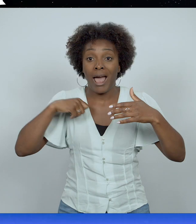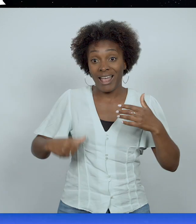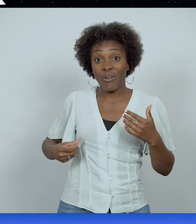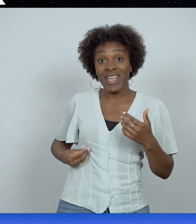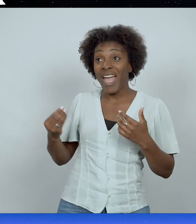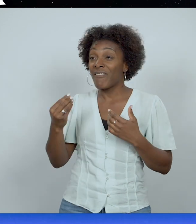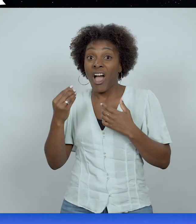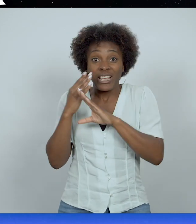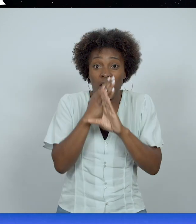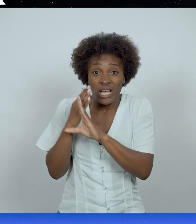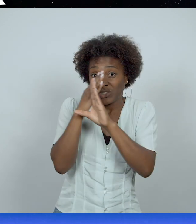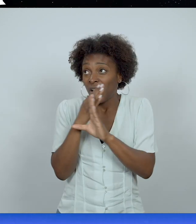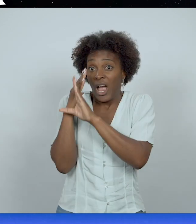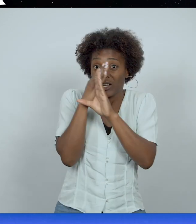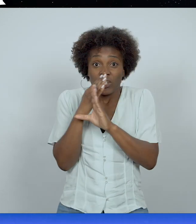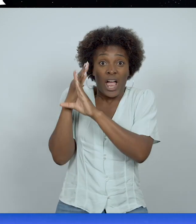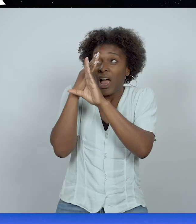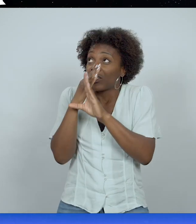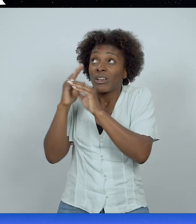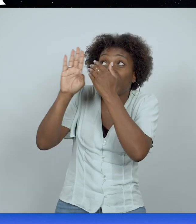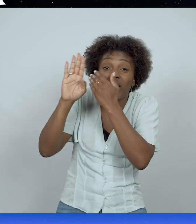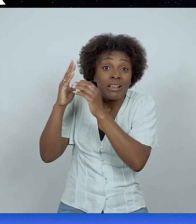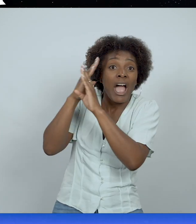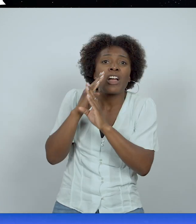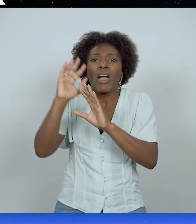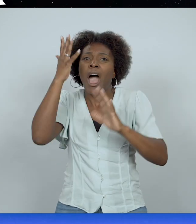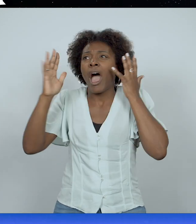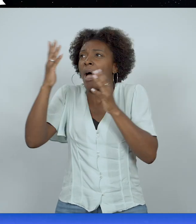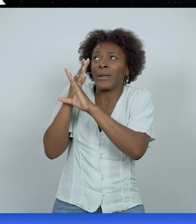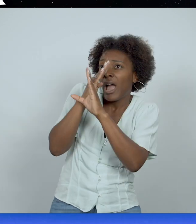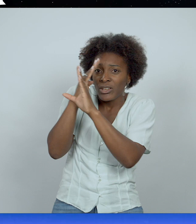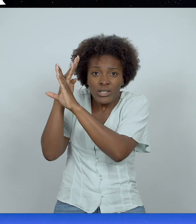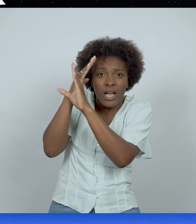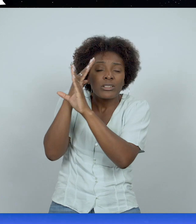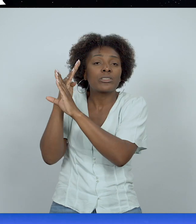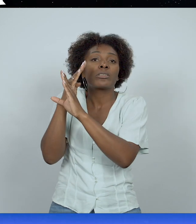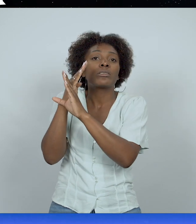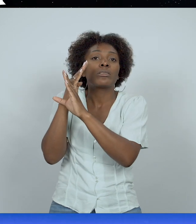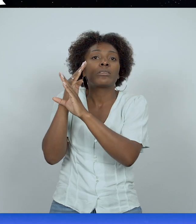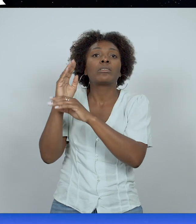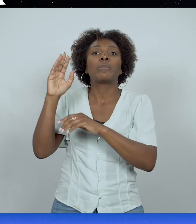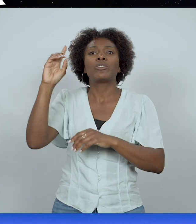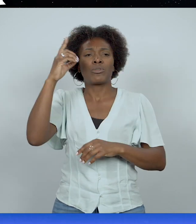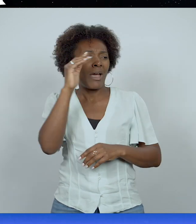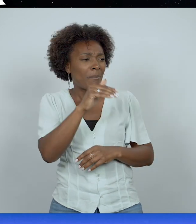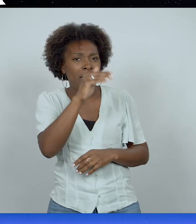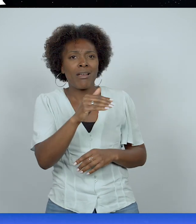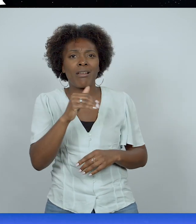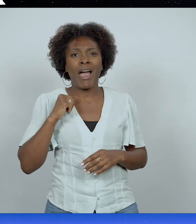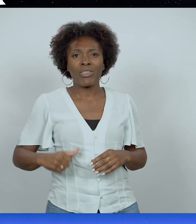femme se cachèrent loin de l'éternel Dieu au milieu des arbres du jardin. Cependant, l'éternel Dieu appela l'homme et lui dit « Où es-tu